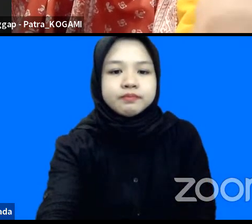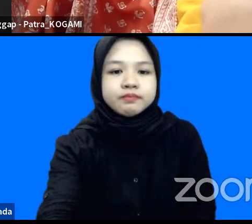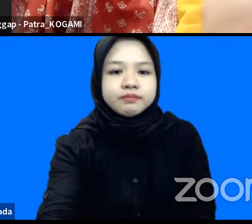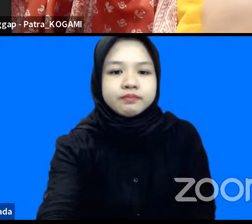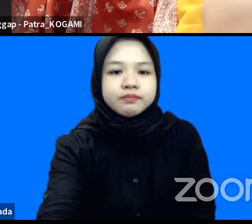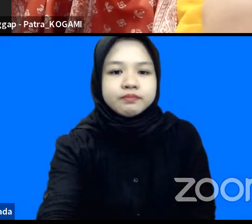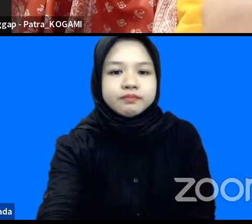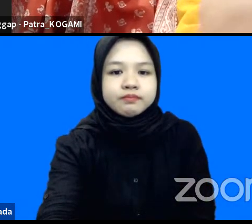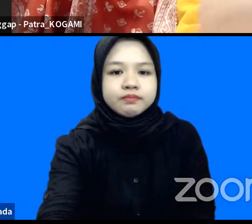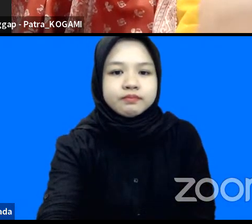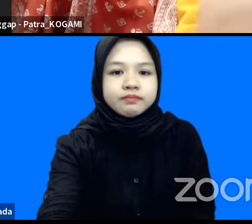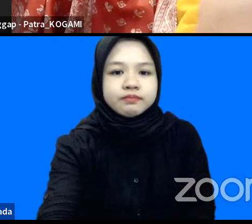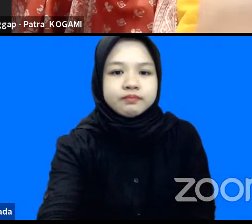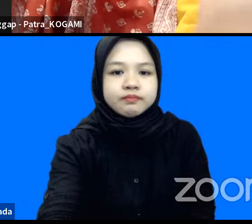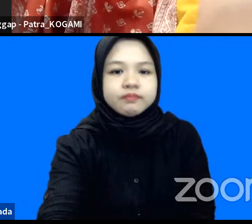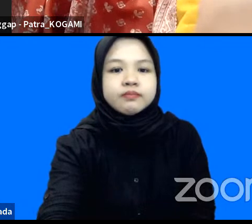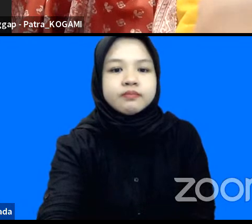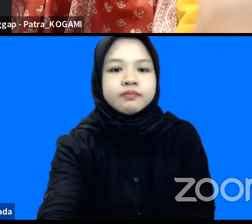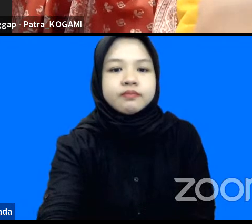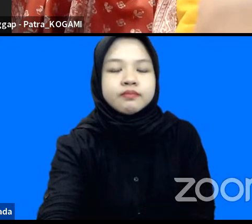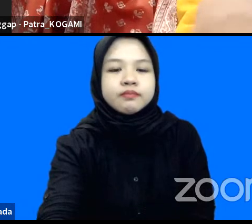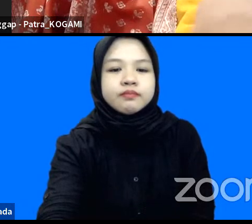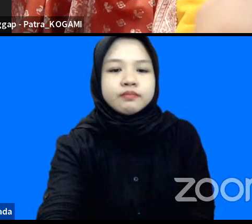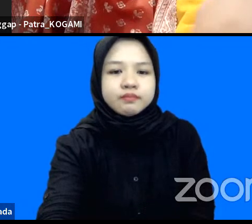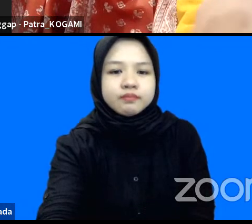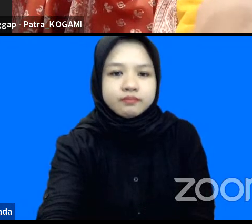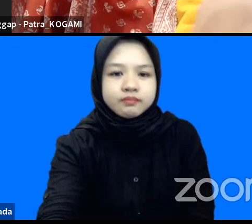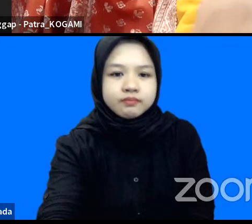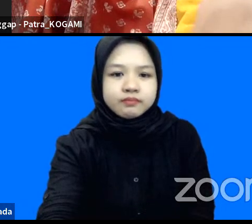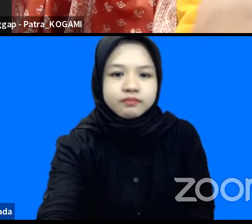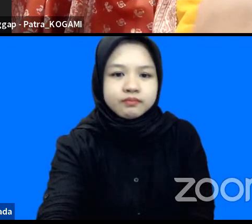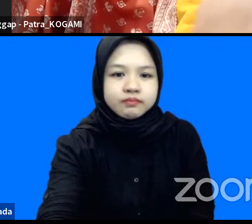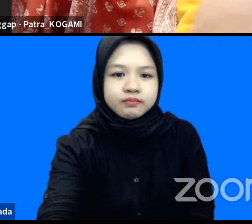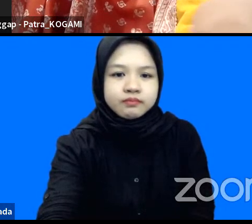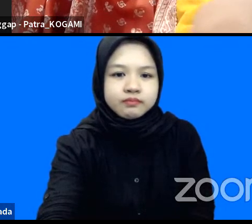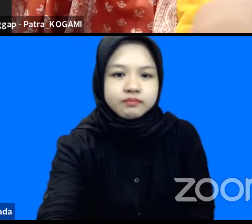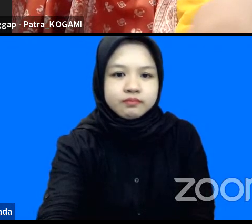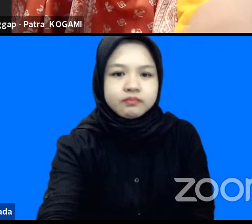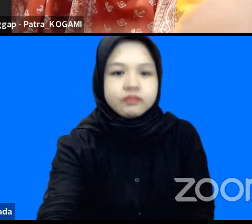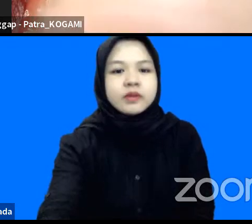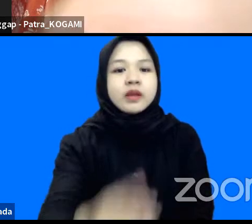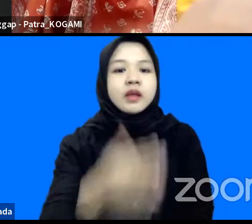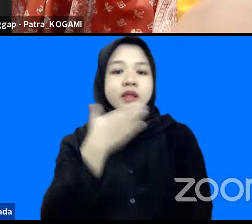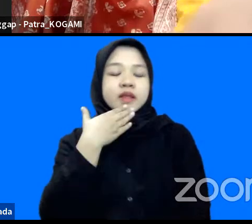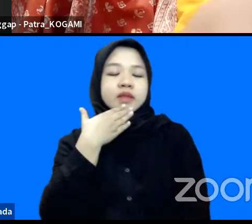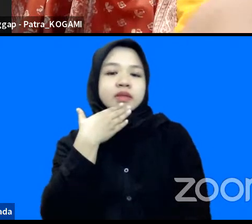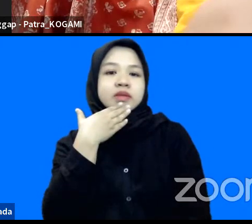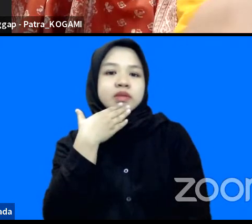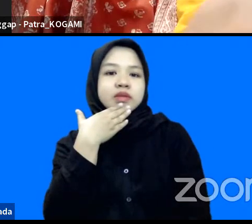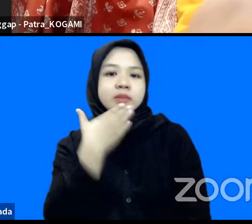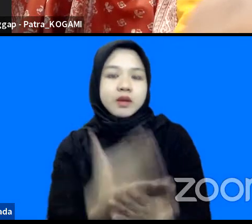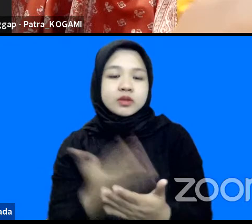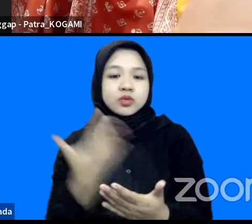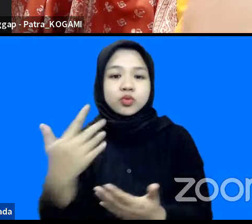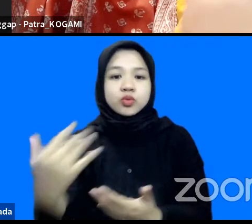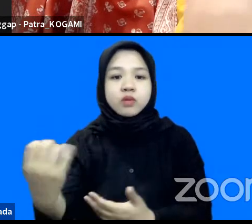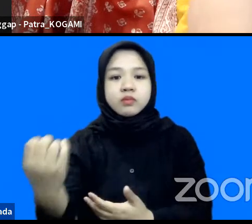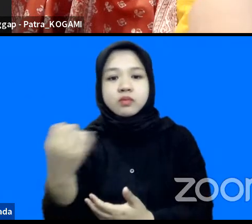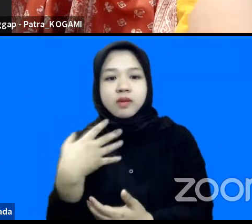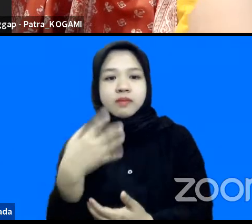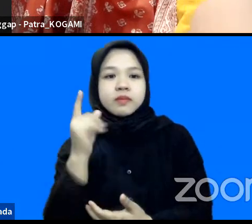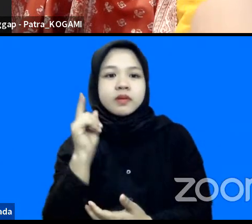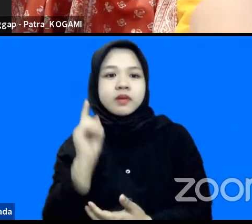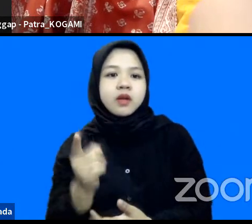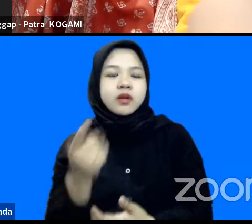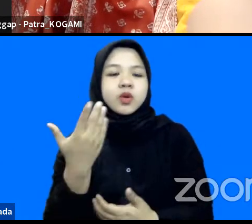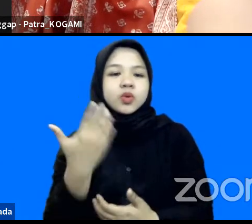ya terima kasih Ibu Irina tadi sepertinya juga sudah menanggapi ya dari apa yang sudah